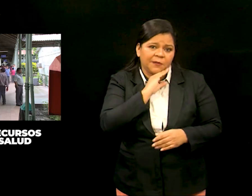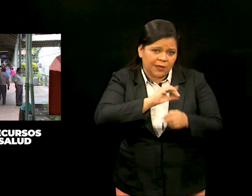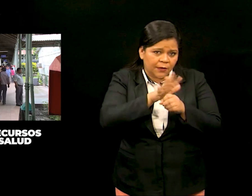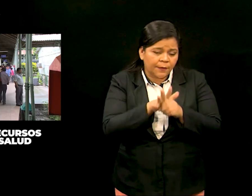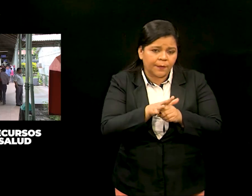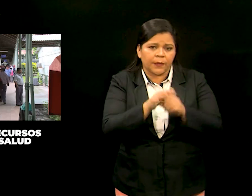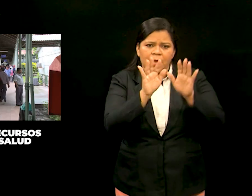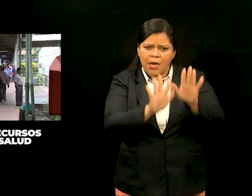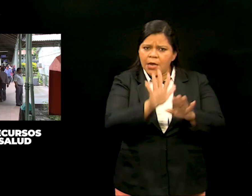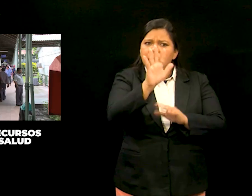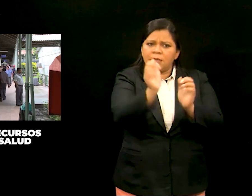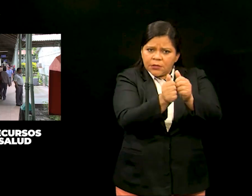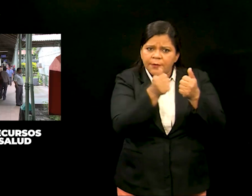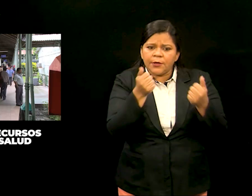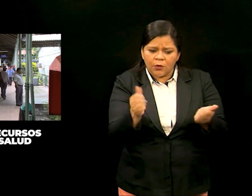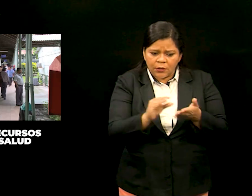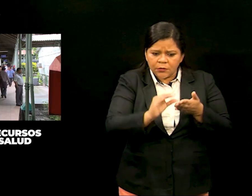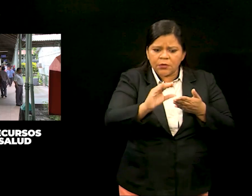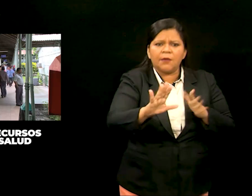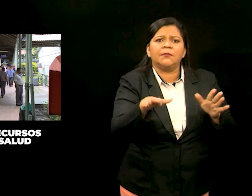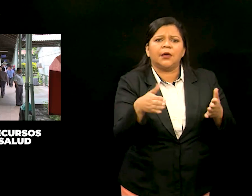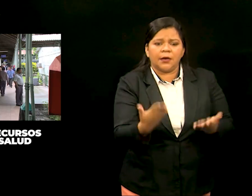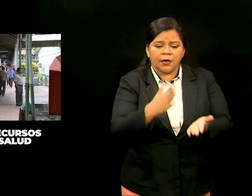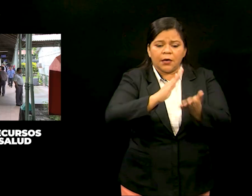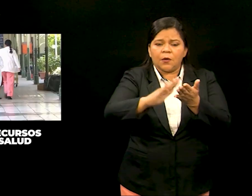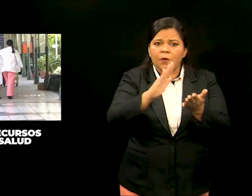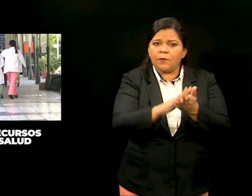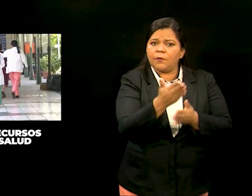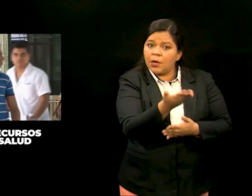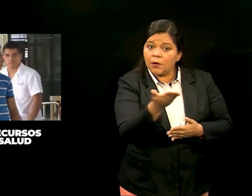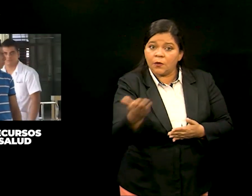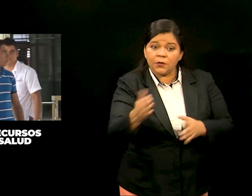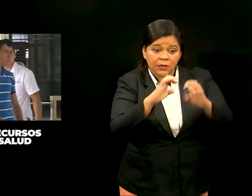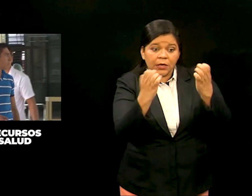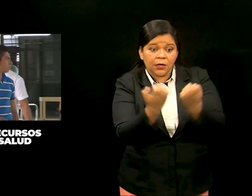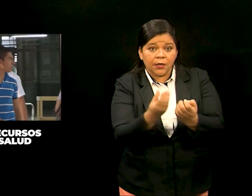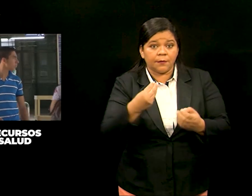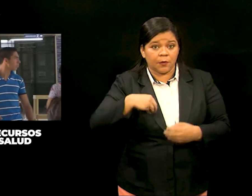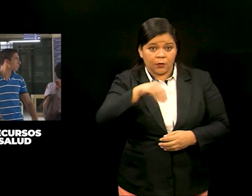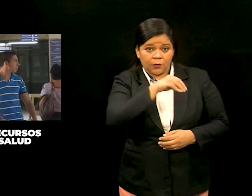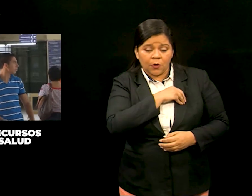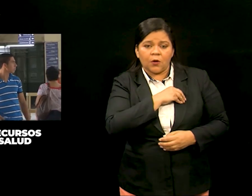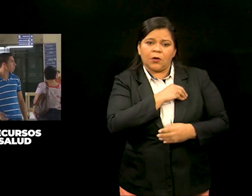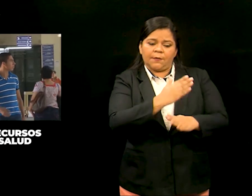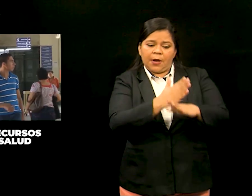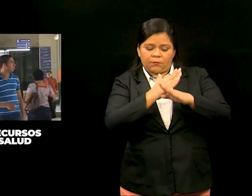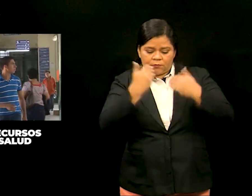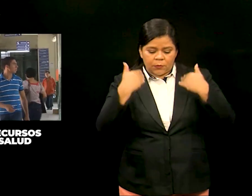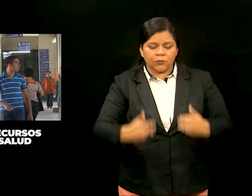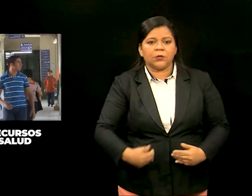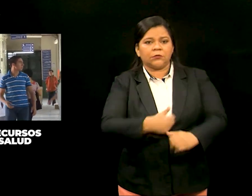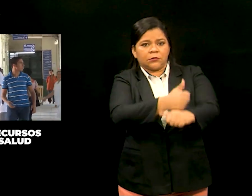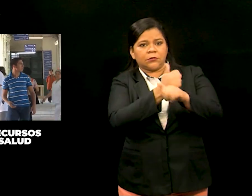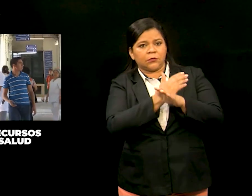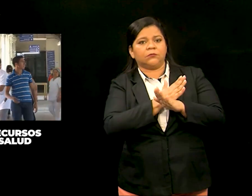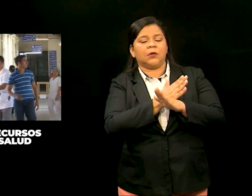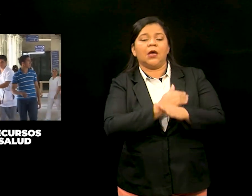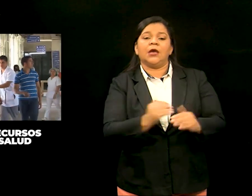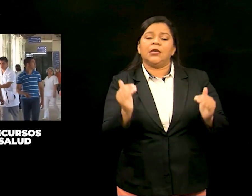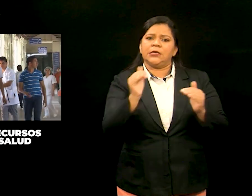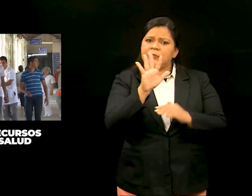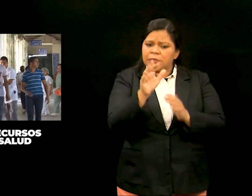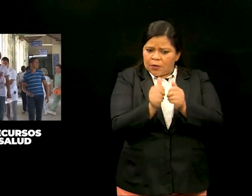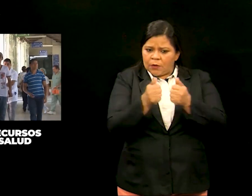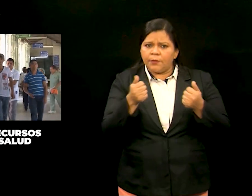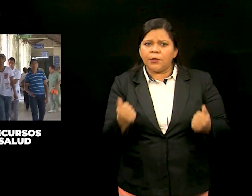15 millones de dólares serán invertidos en la compra de insumos médicos y equipo de protección para el personal de salud. 5 millones